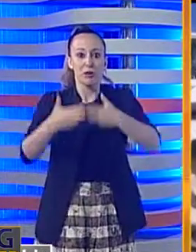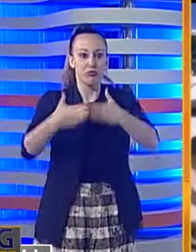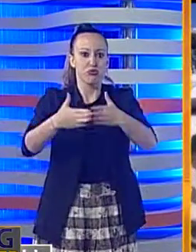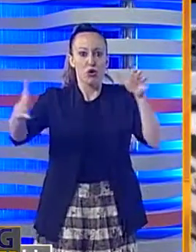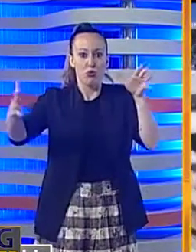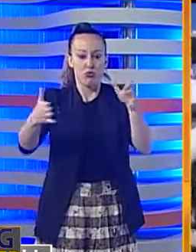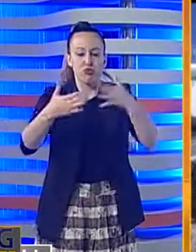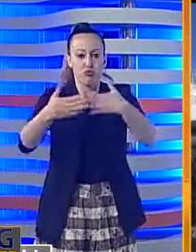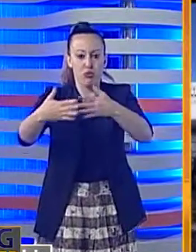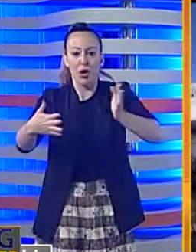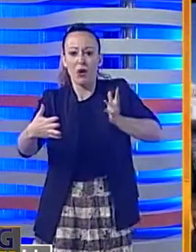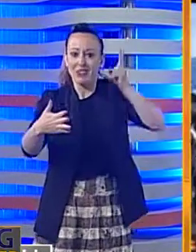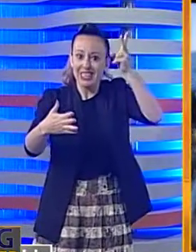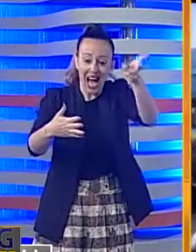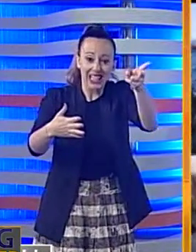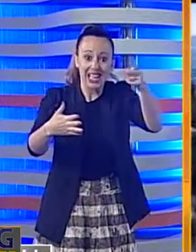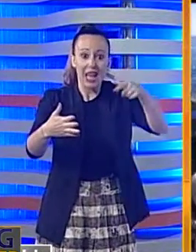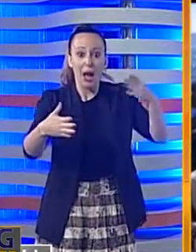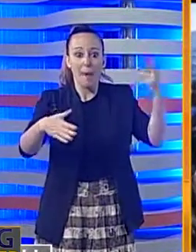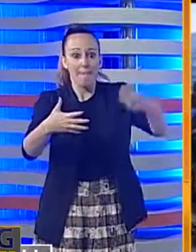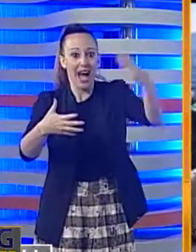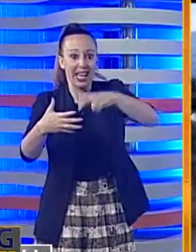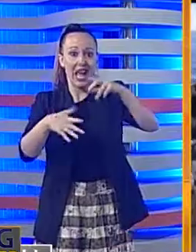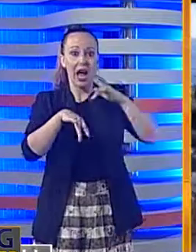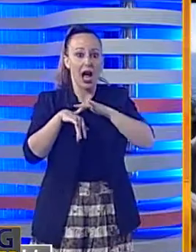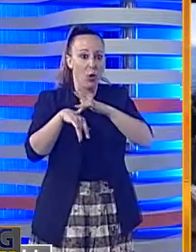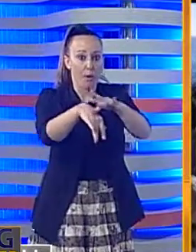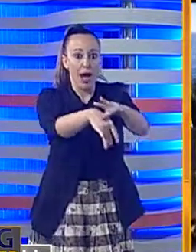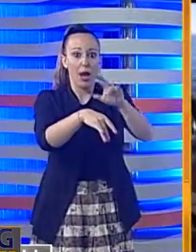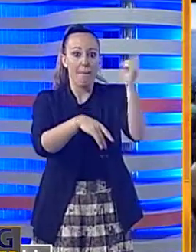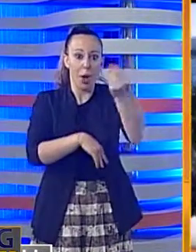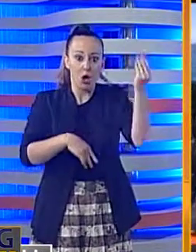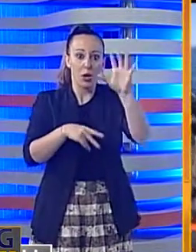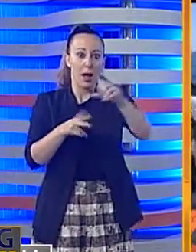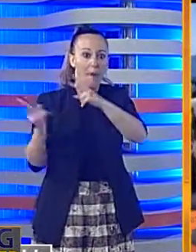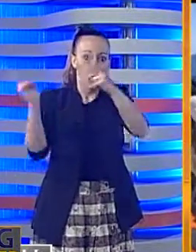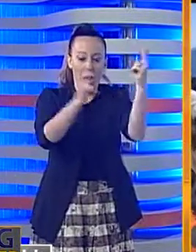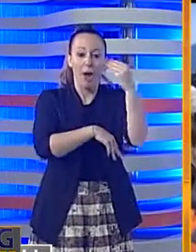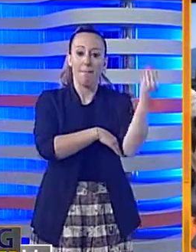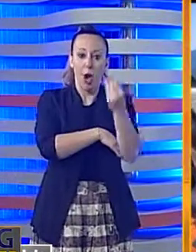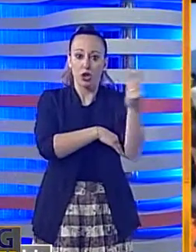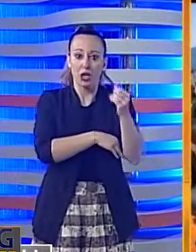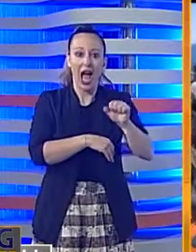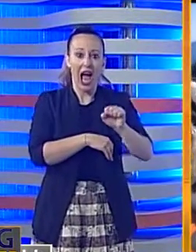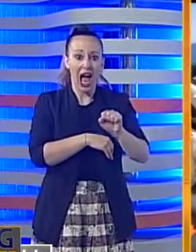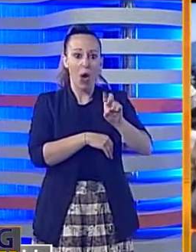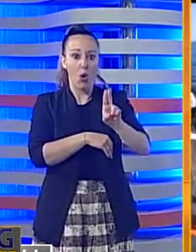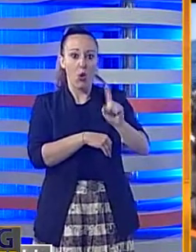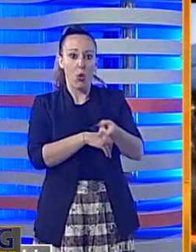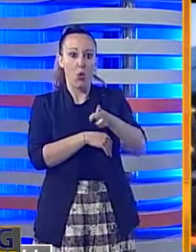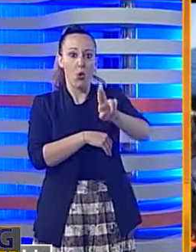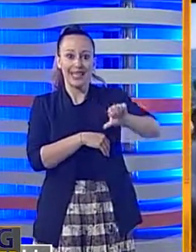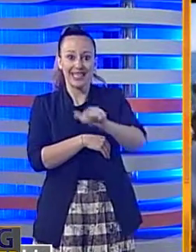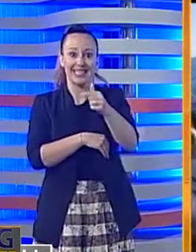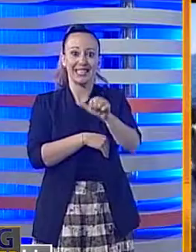bloccata da una motovedetta della Guardia di Finanza. L'imbarcazione è stata accompagnata